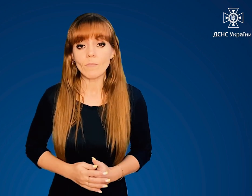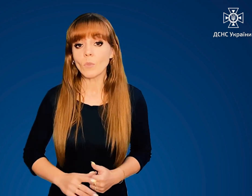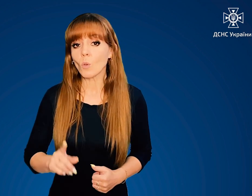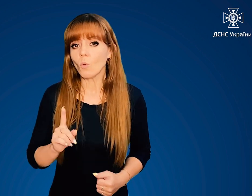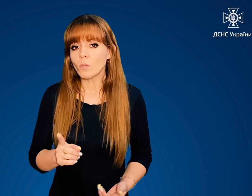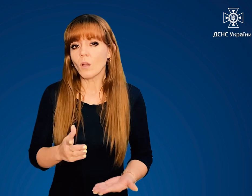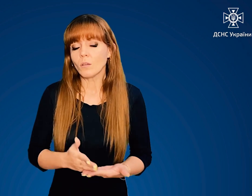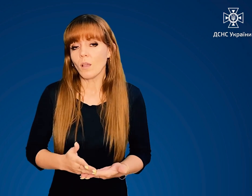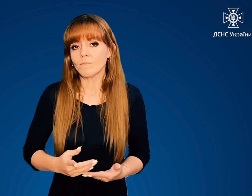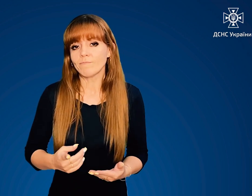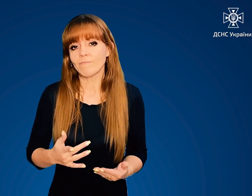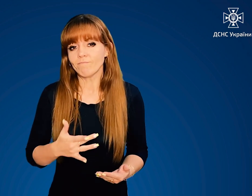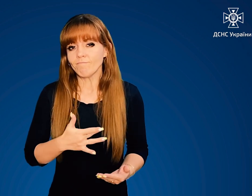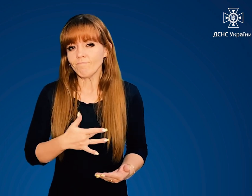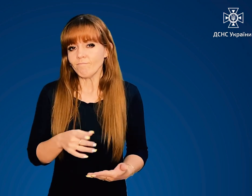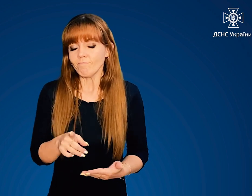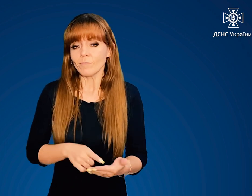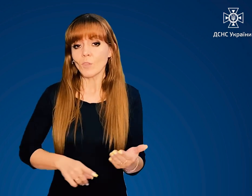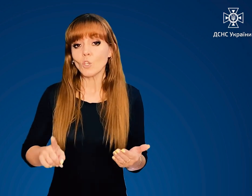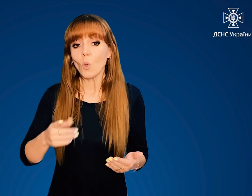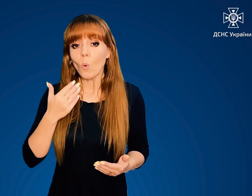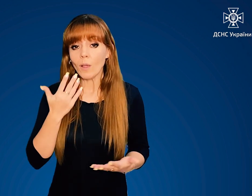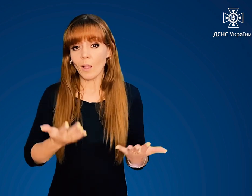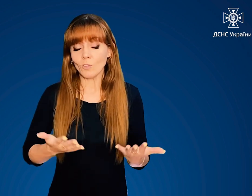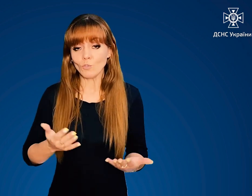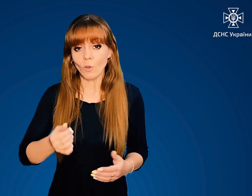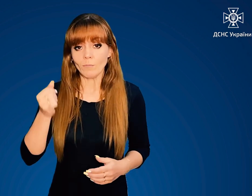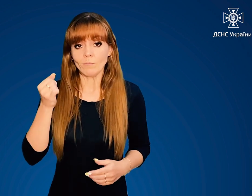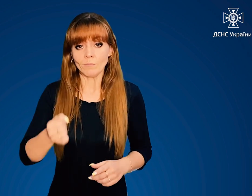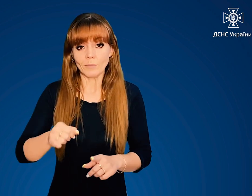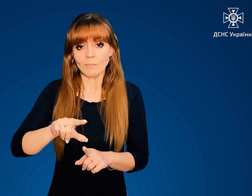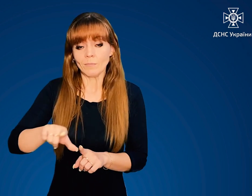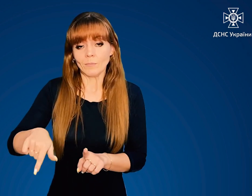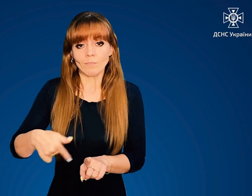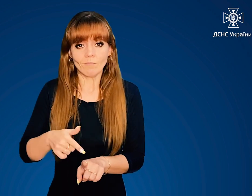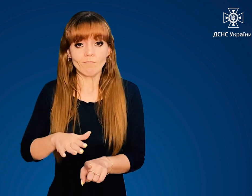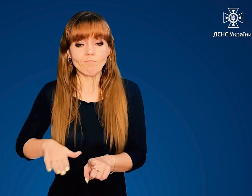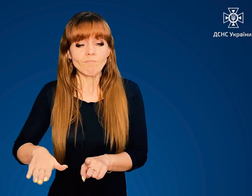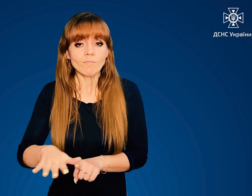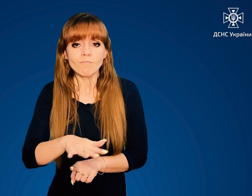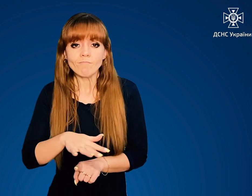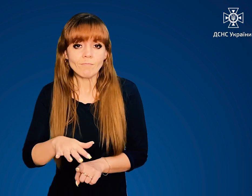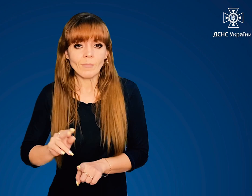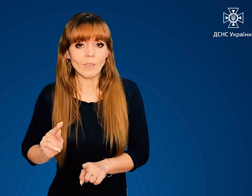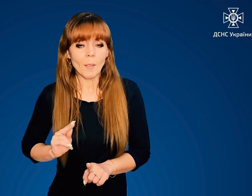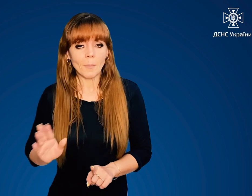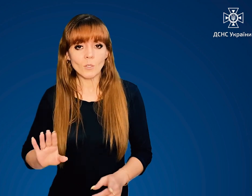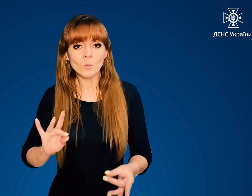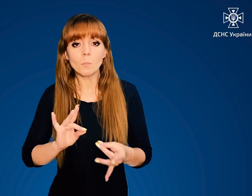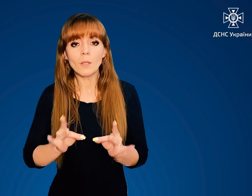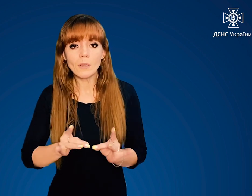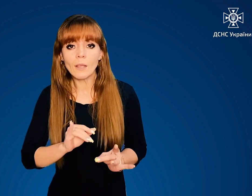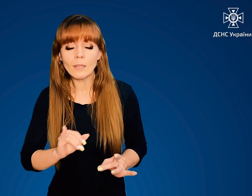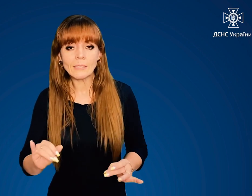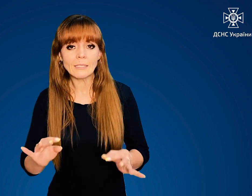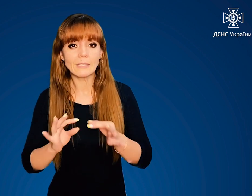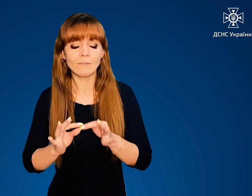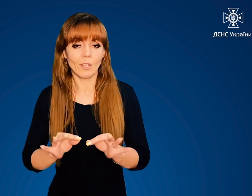Однак є велика ймовірність, що в зоні ураження ядерною зброєю не працюватиме інтернет і засоби зв